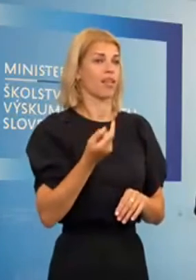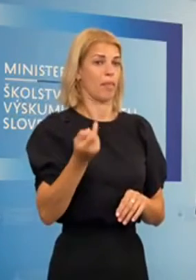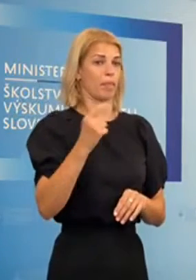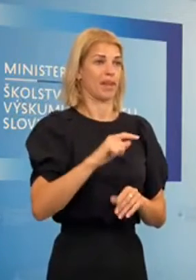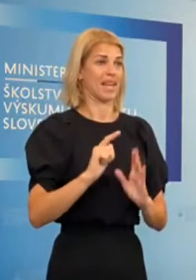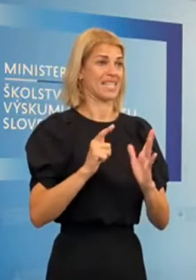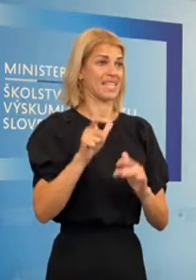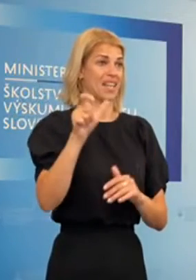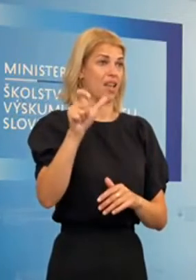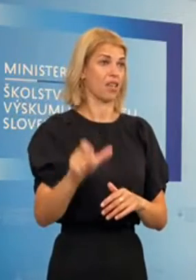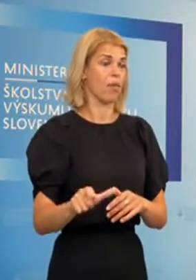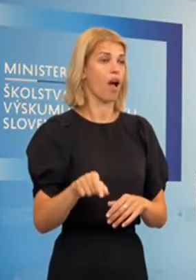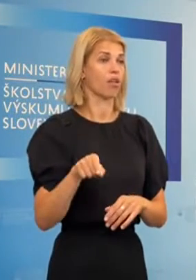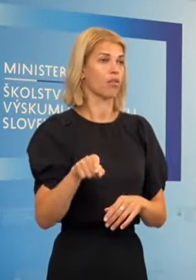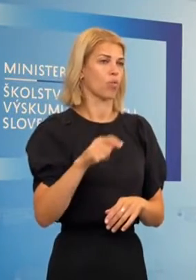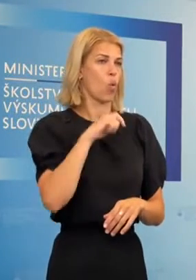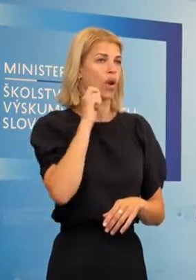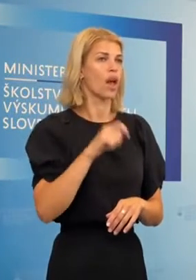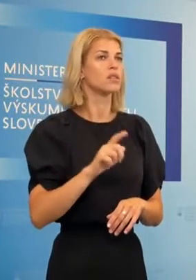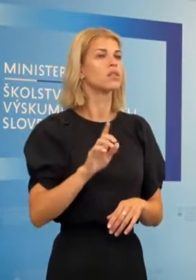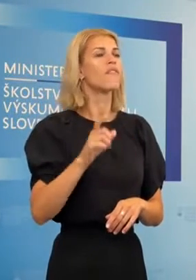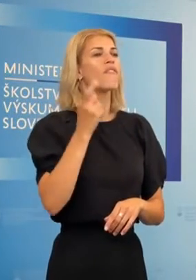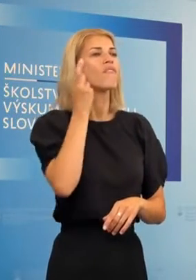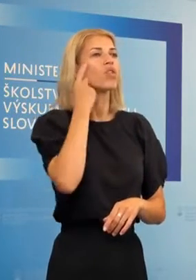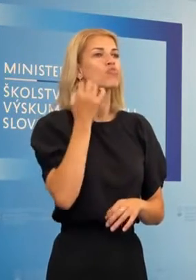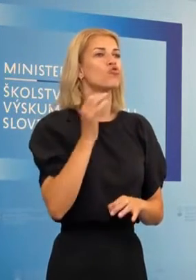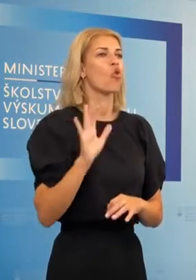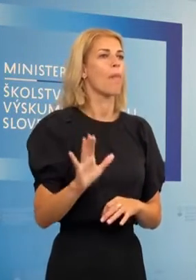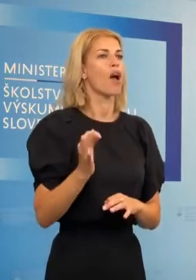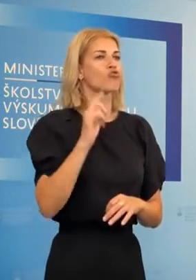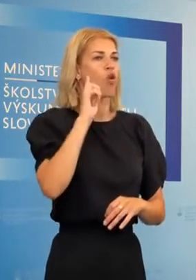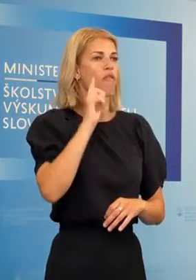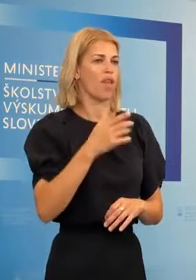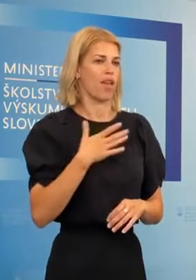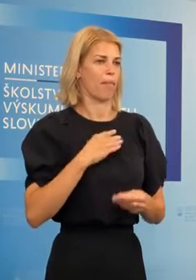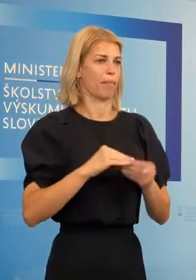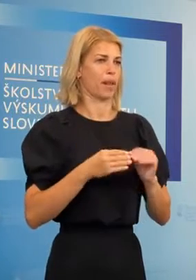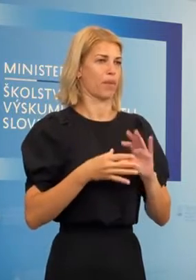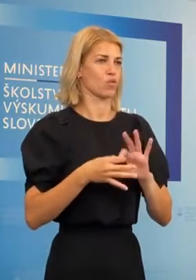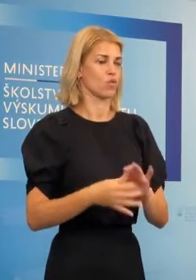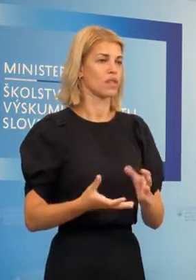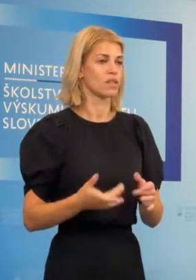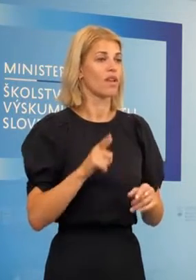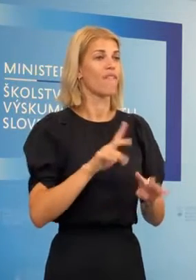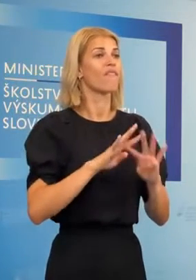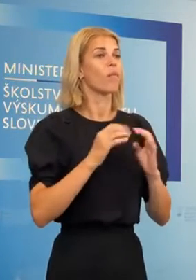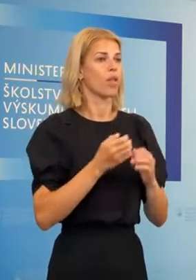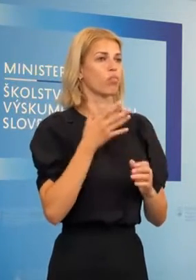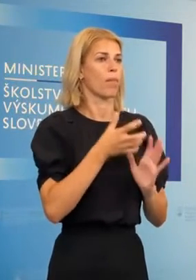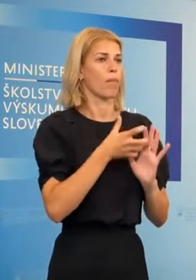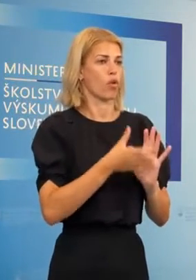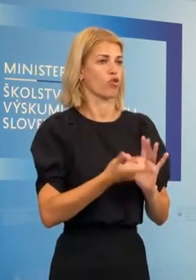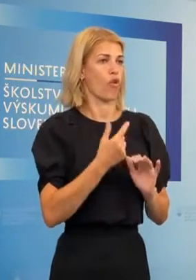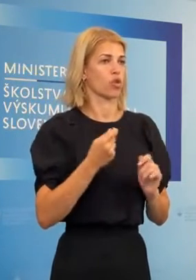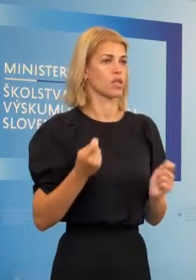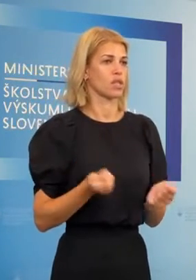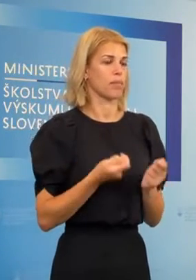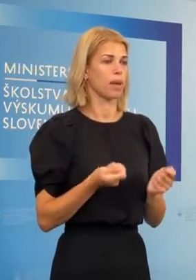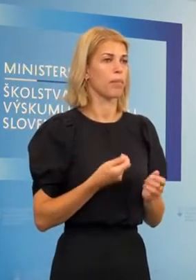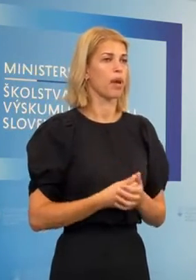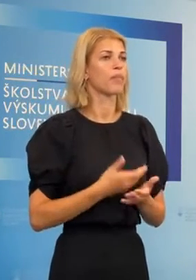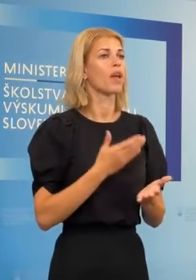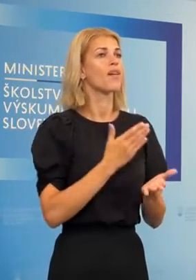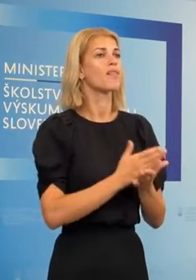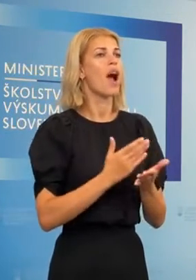siedmak, tak zhruba aký je jeho balík vedomostí v rámci môjho predmetu. V týchto webinároch budeme pokračovať aj od septembra, čiže